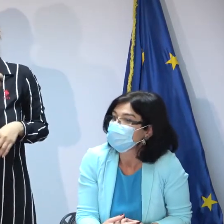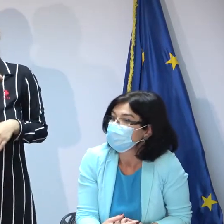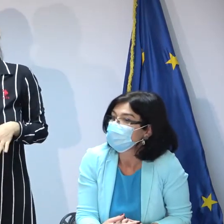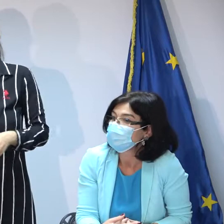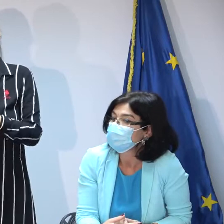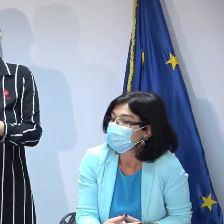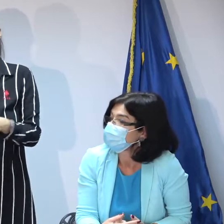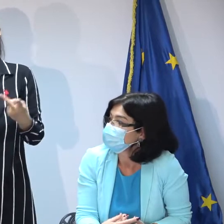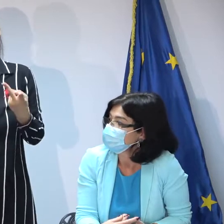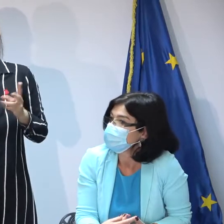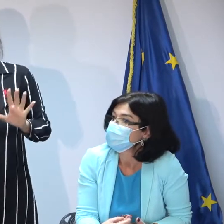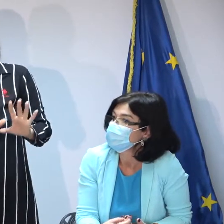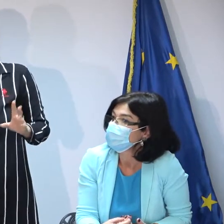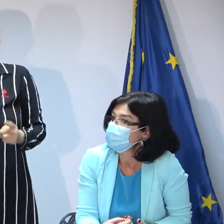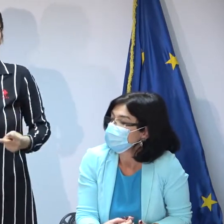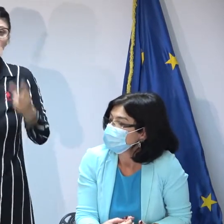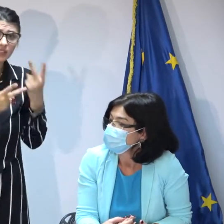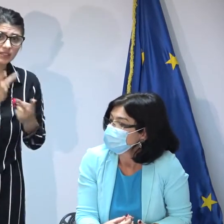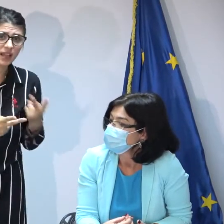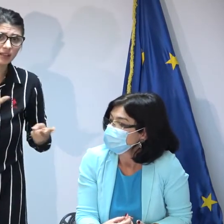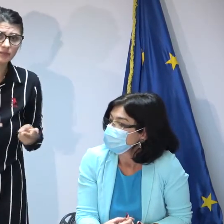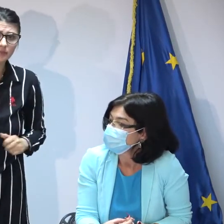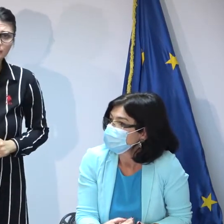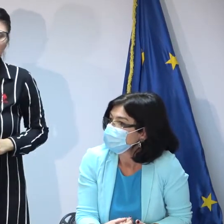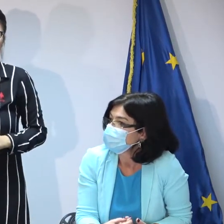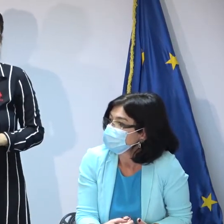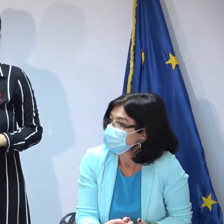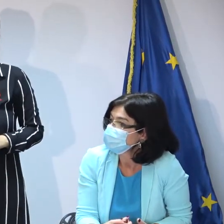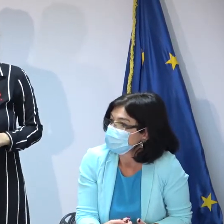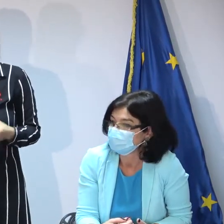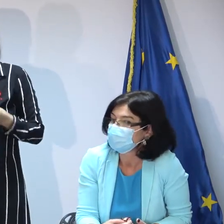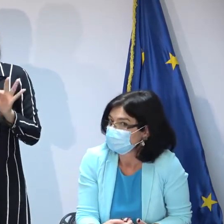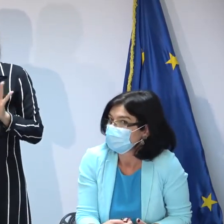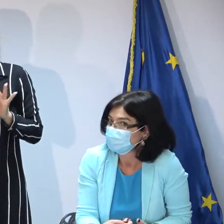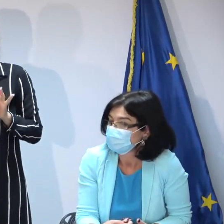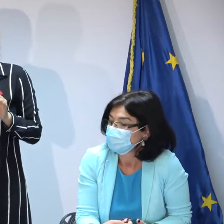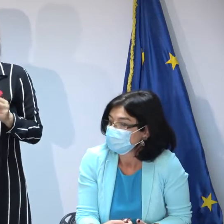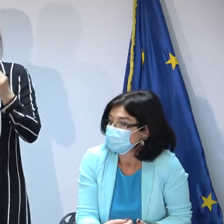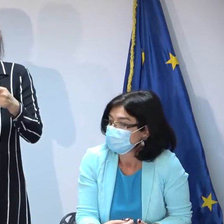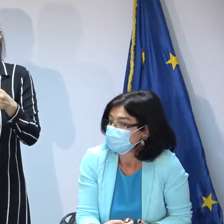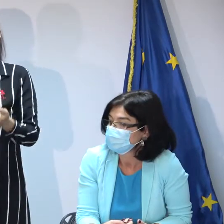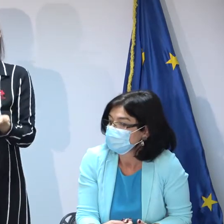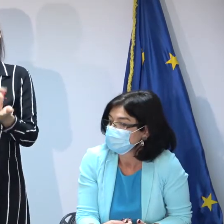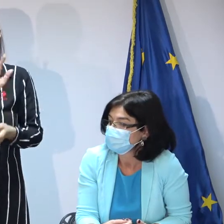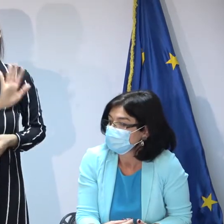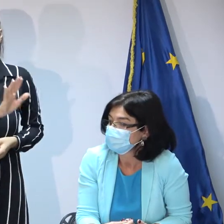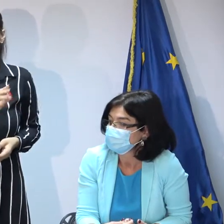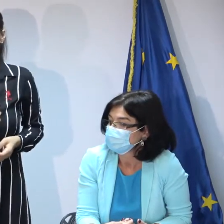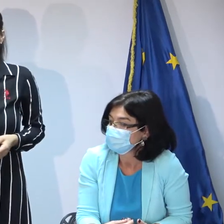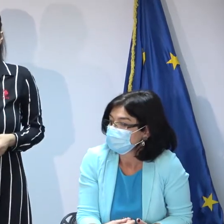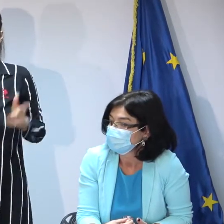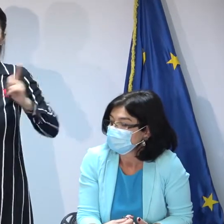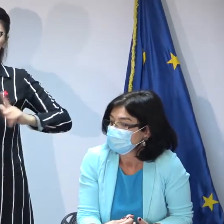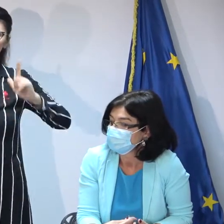grijă de el dar îl vizitează asta înseamnă că tu practic te joci cu destinul acelui copil îl ții într-o așteptare